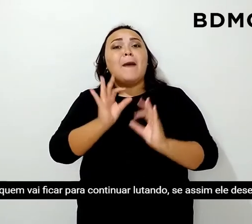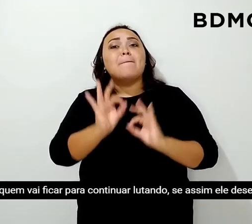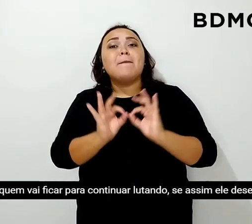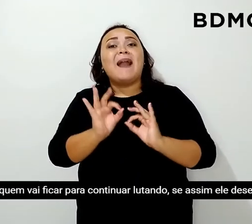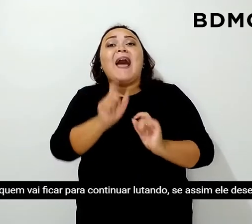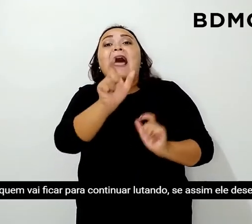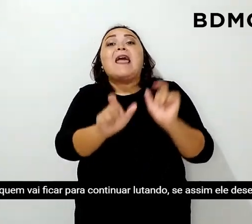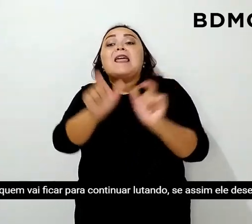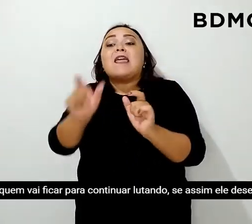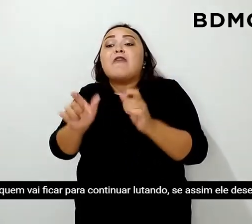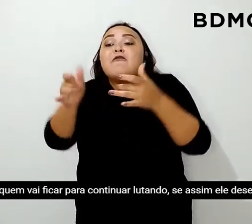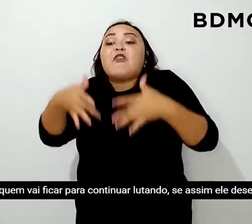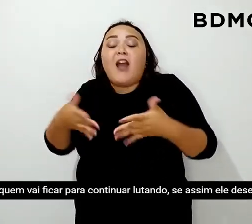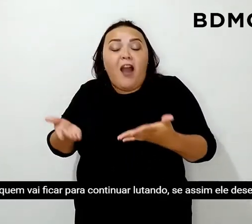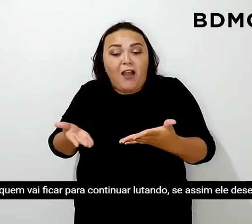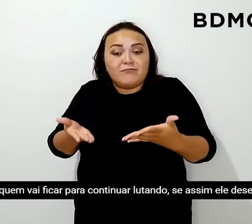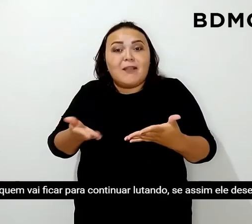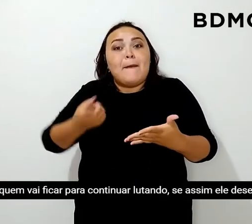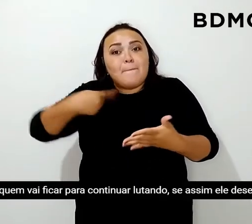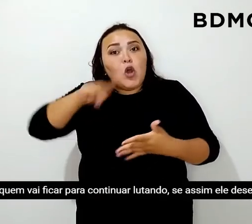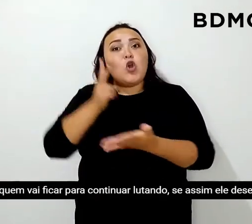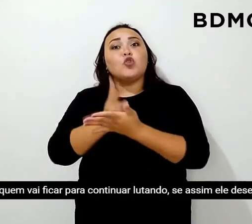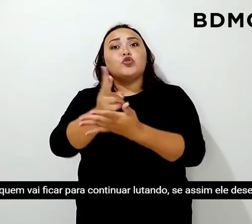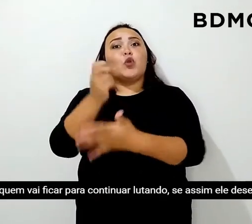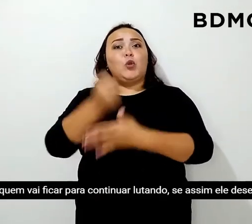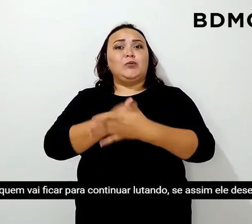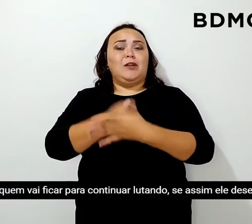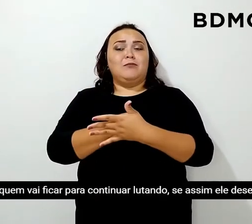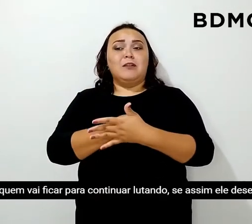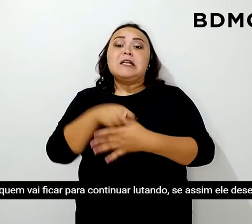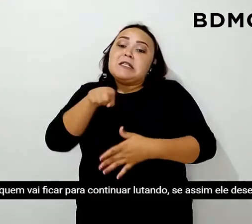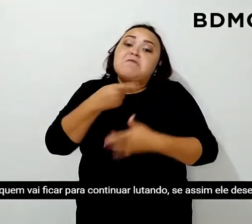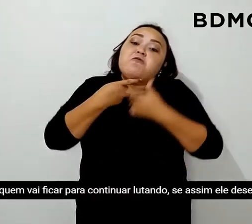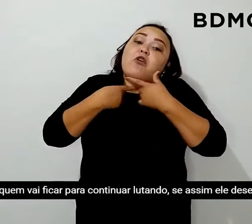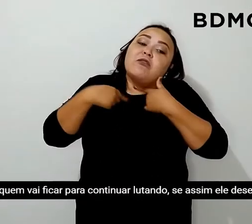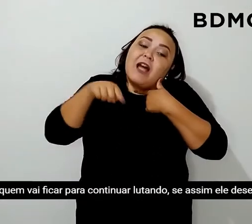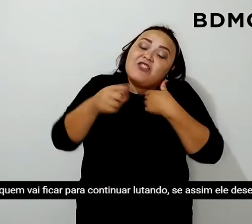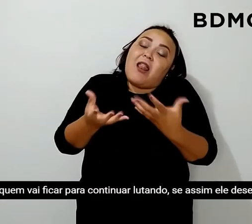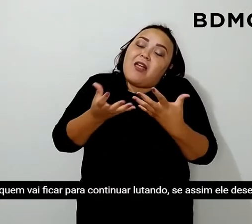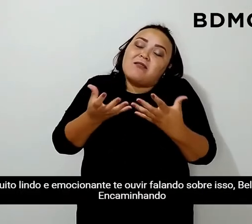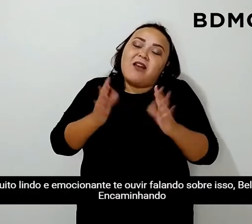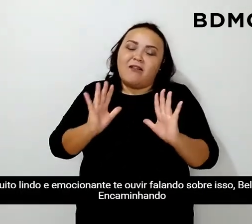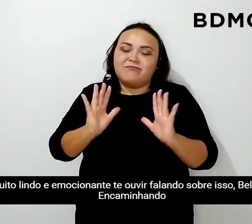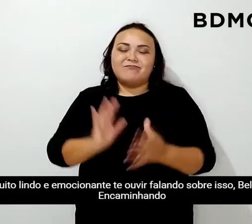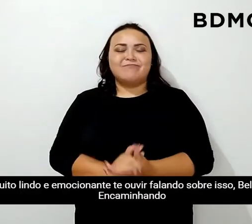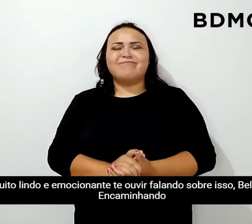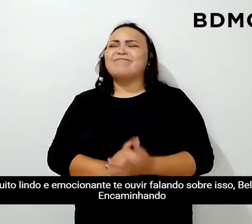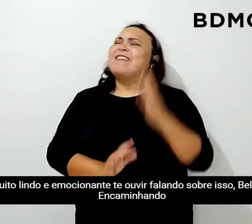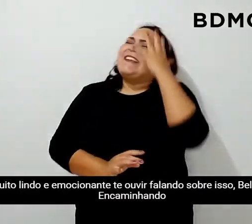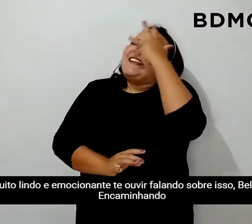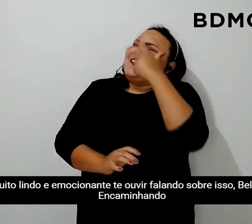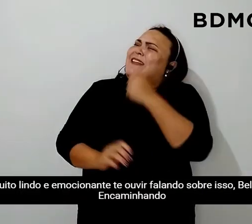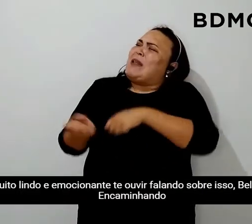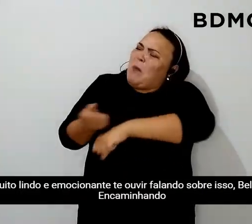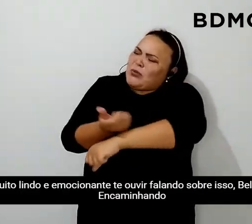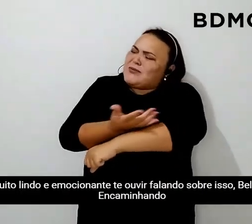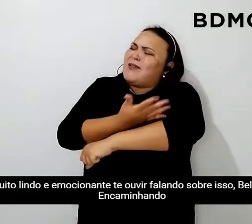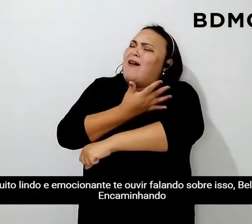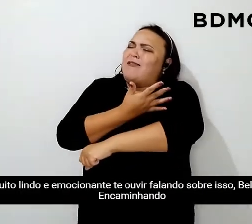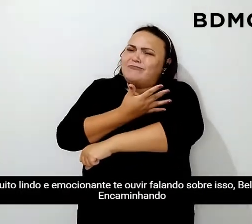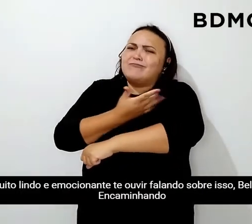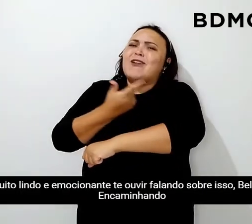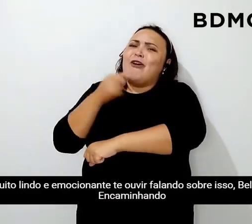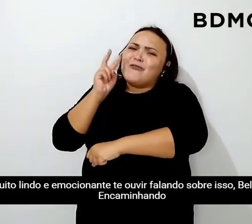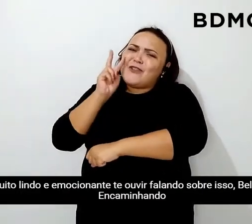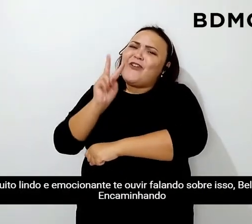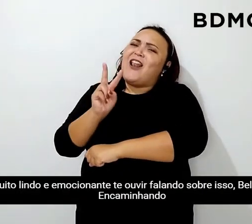preparar quem vai ficar para continuar lutando, se assim ele desejar. Muito lindo e emocionante te